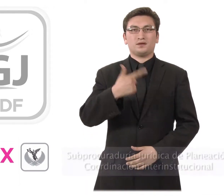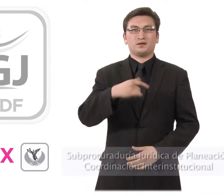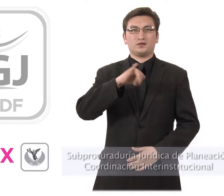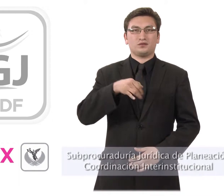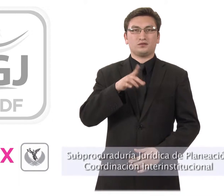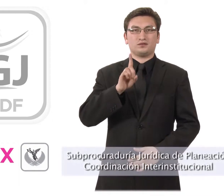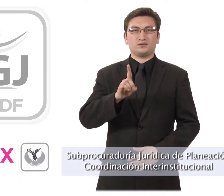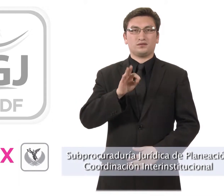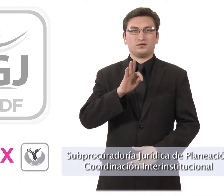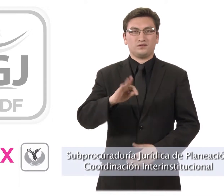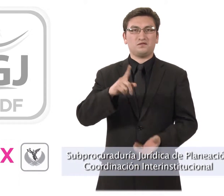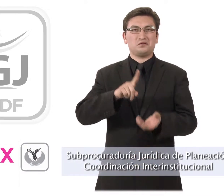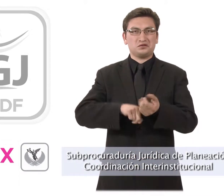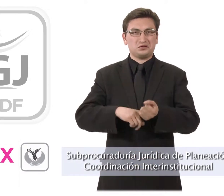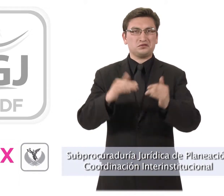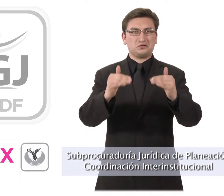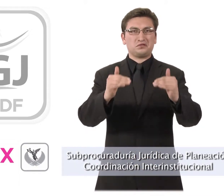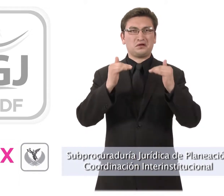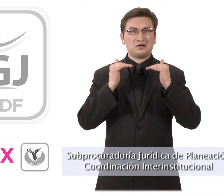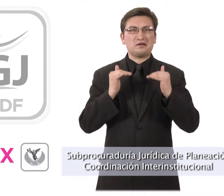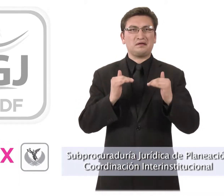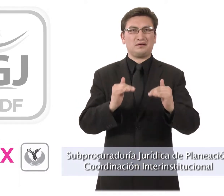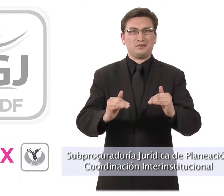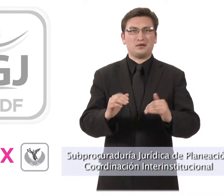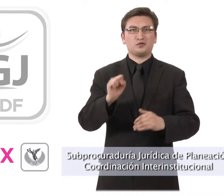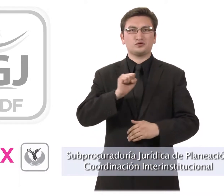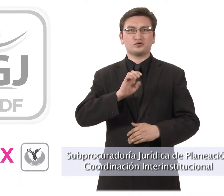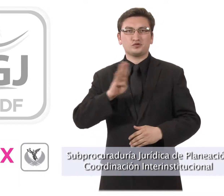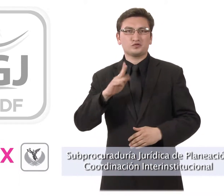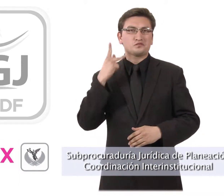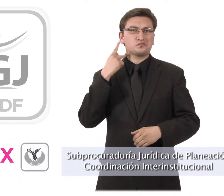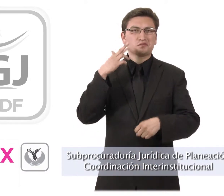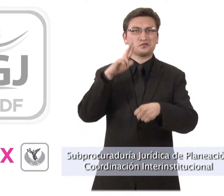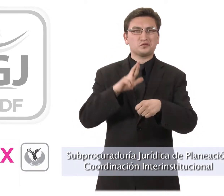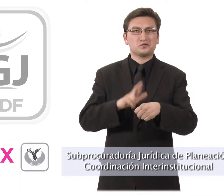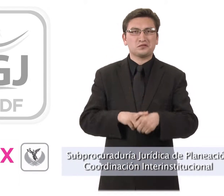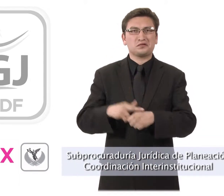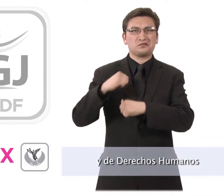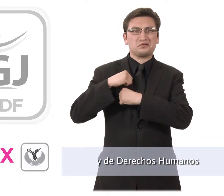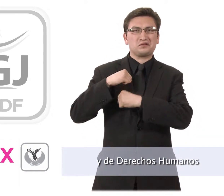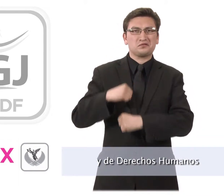Subprocuraduría Jurídica de Planeación, Coordinación Interinstitucional y de Derechos Humanos